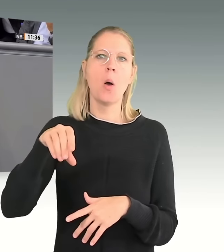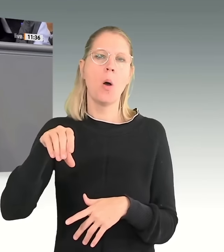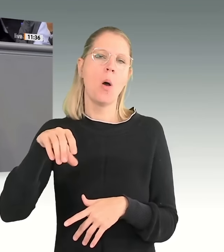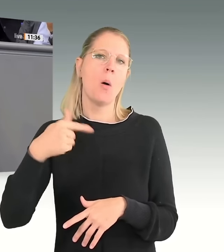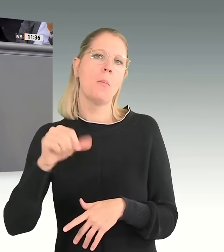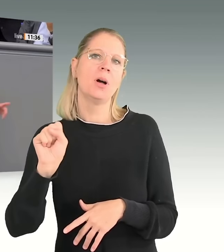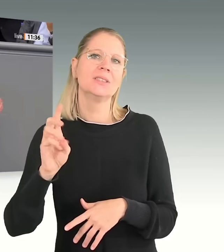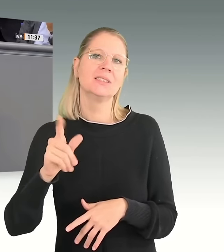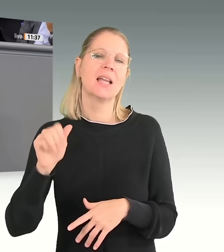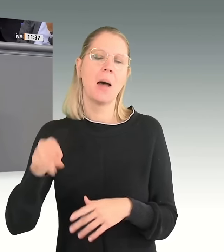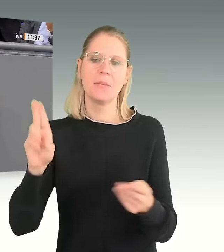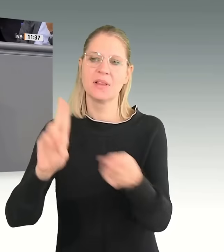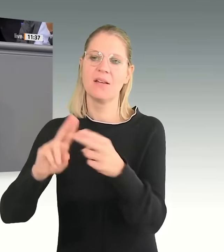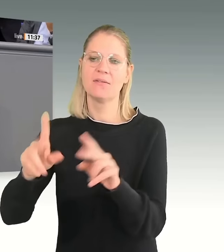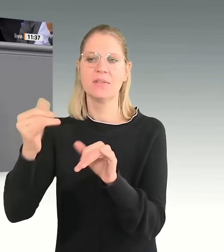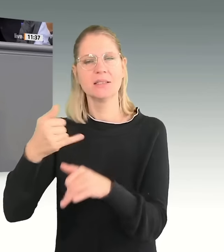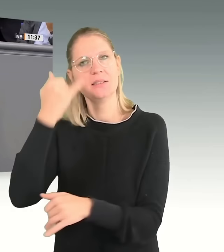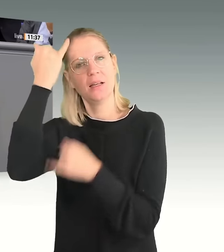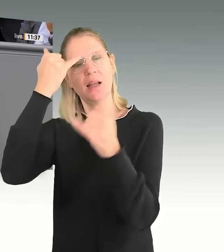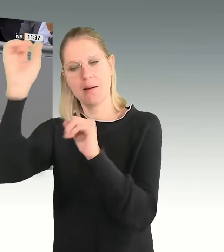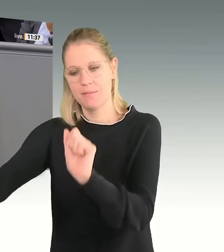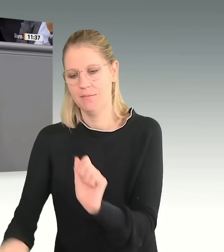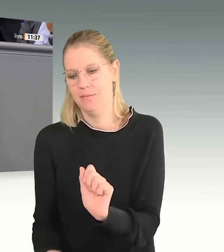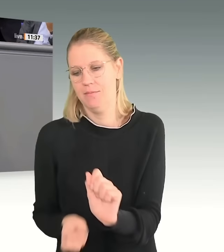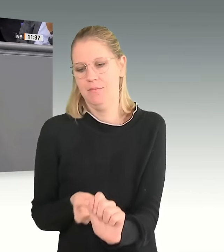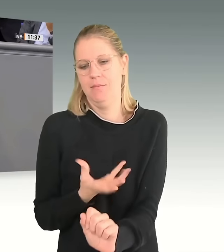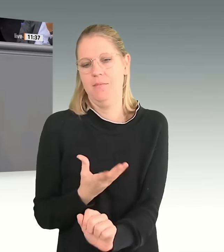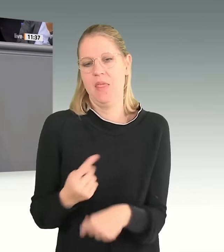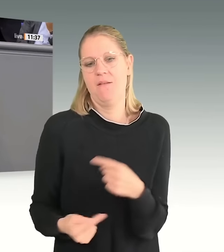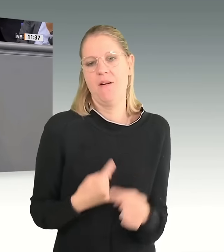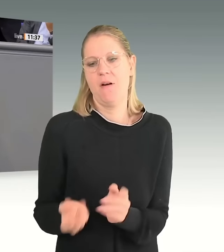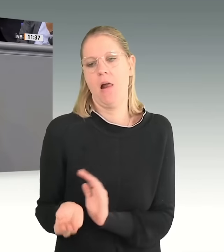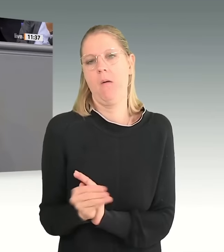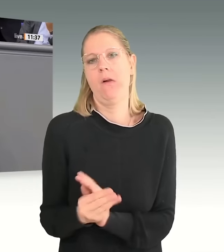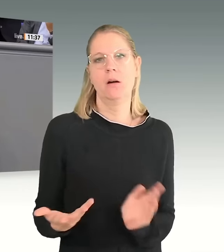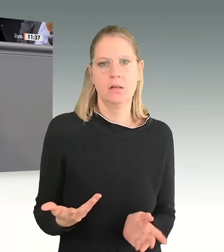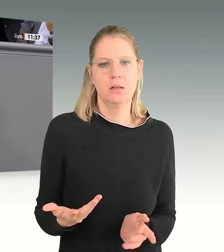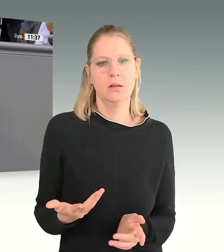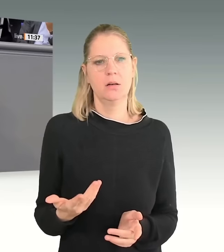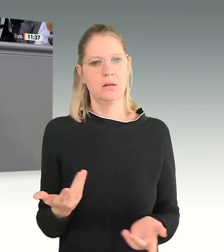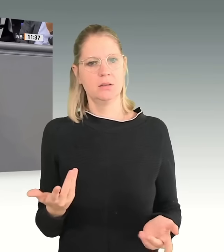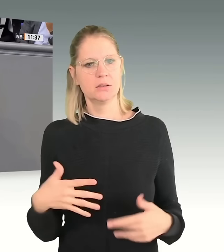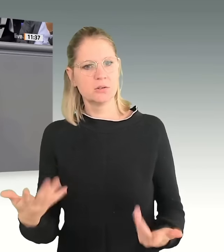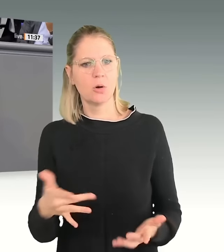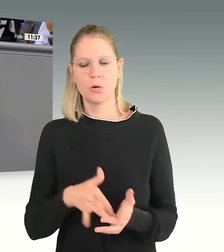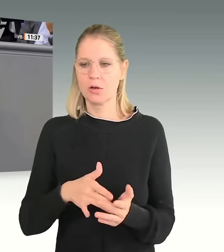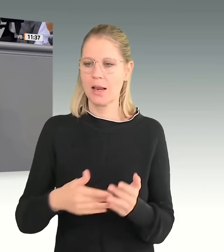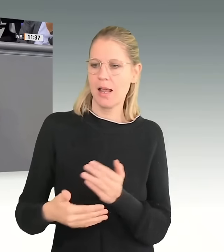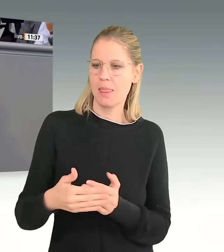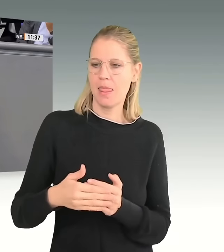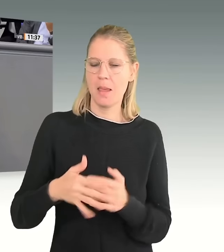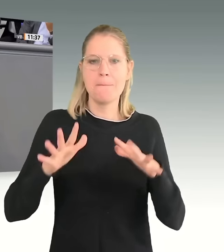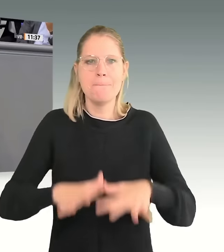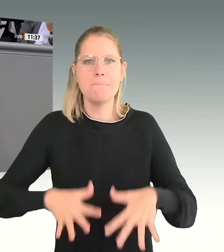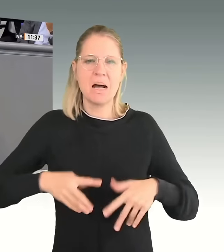bringen. Das ist die Fortführung dieser Gedanken aus dem Grund, weil man neben der Massendeportation von